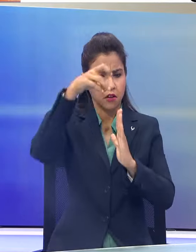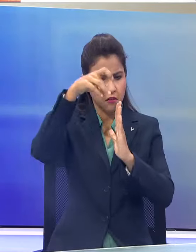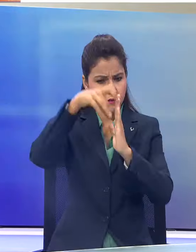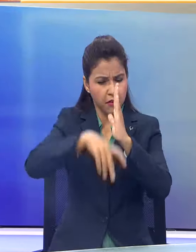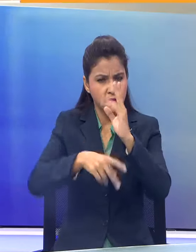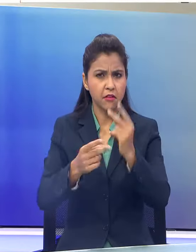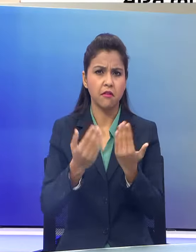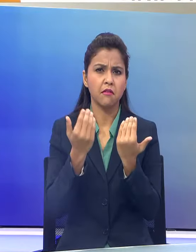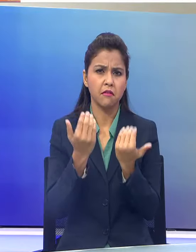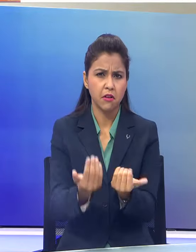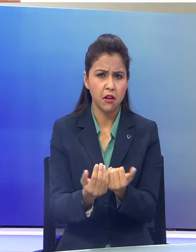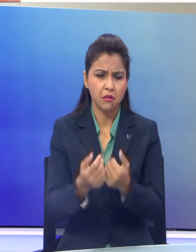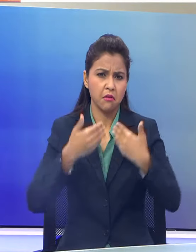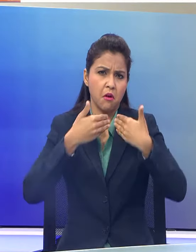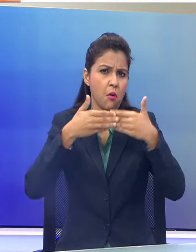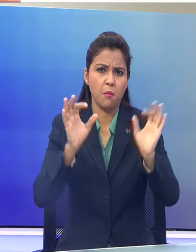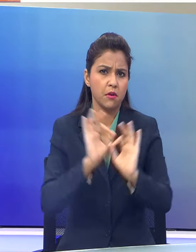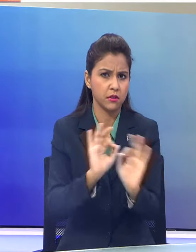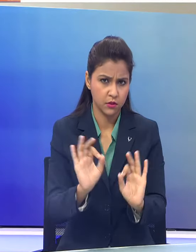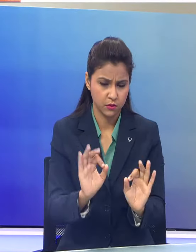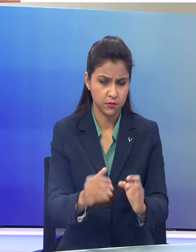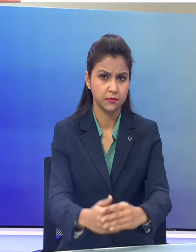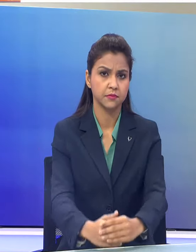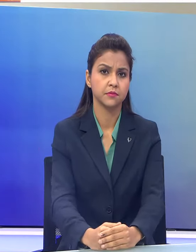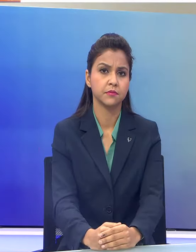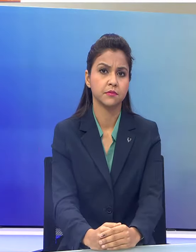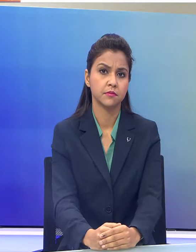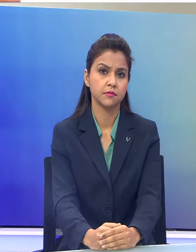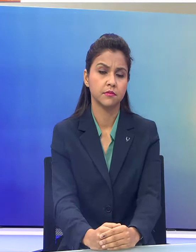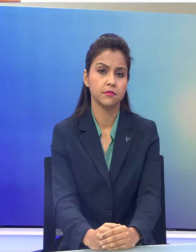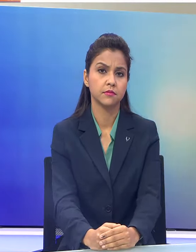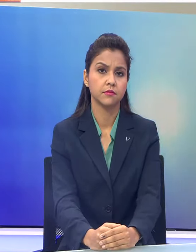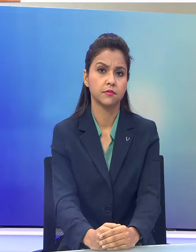बारे में फिलहाल कोई खुलासा नहीं करना चाहता